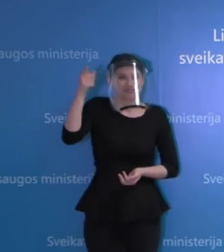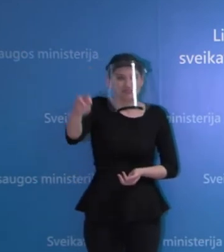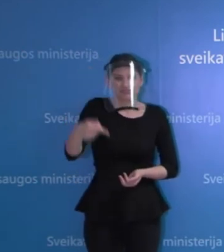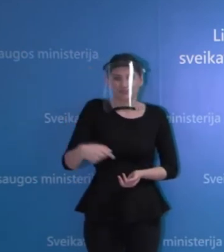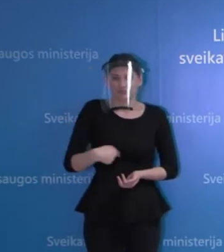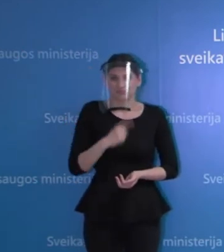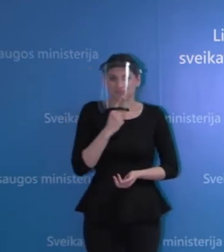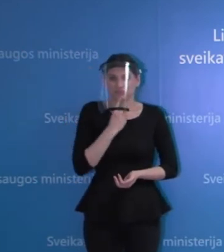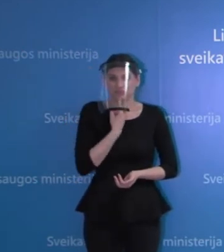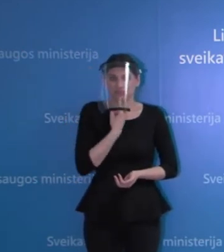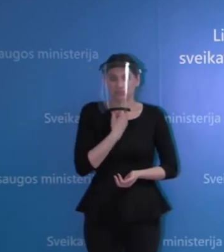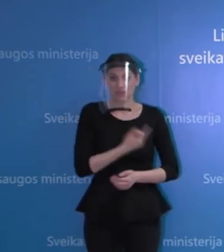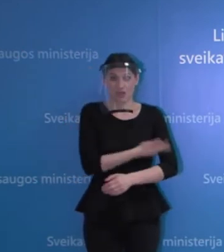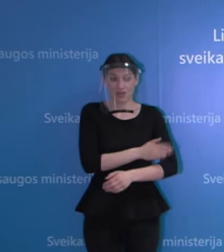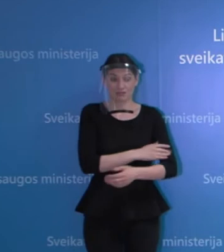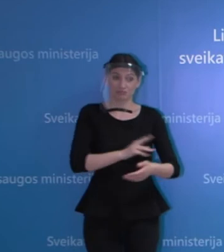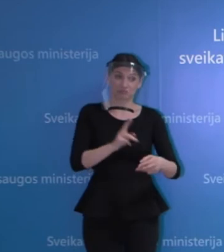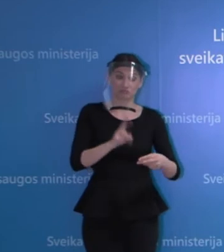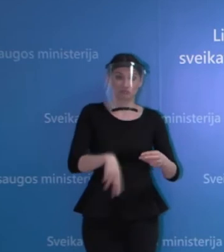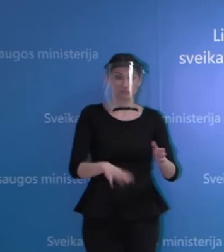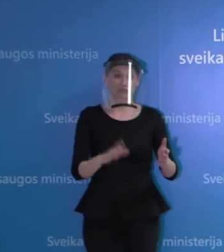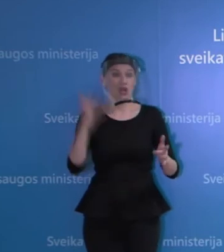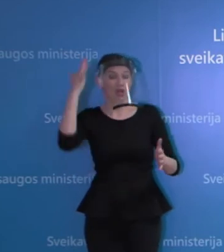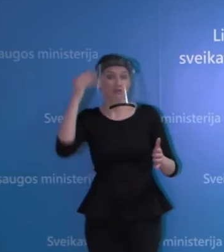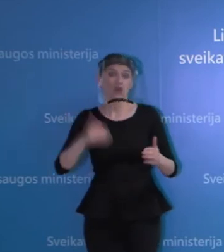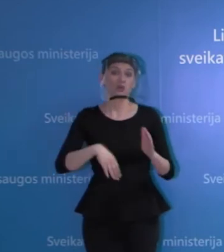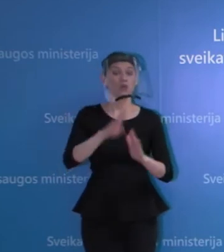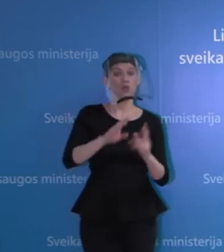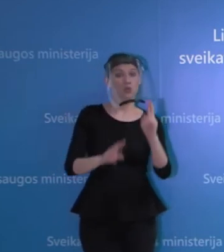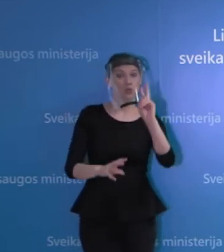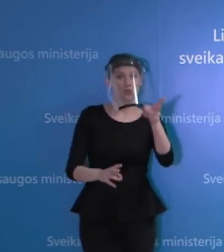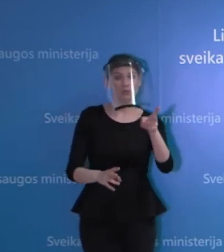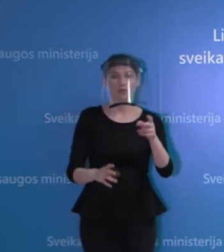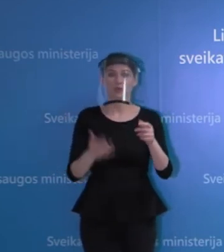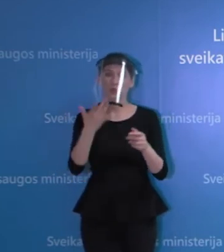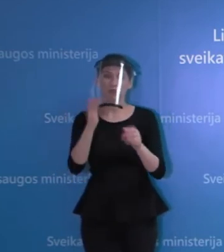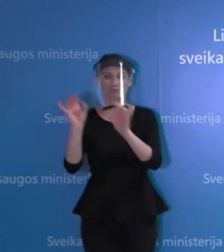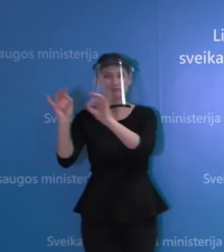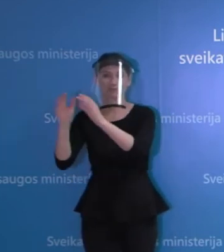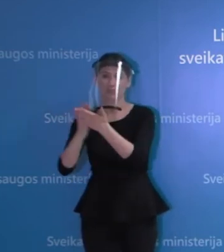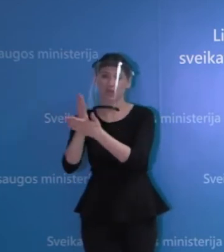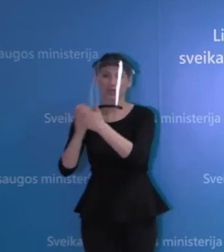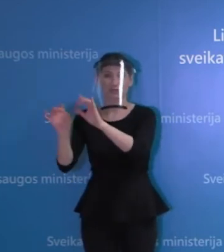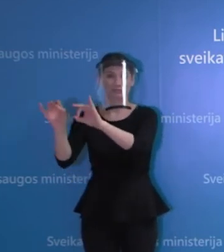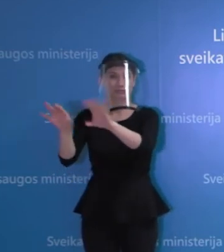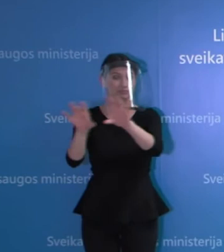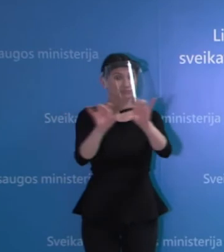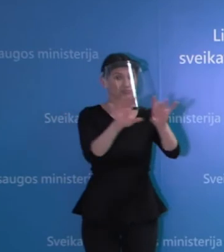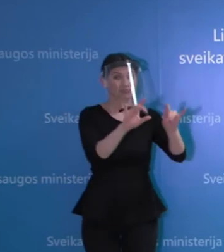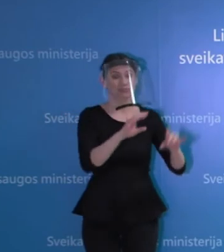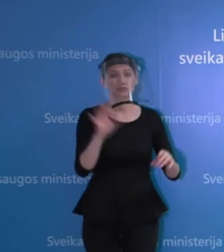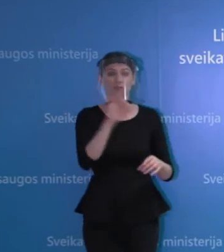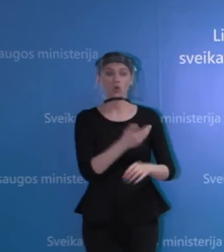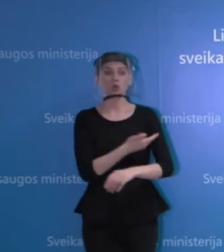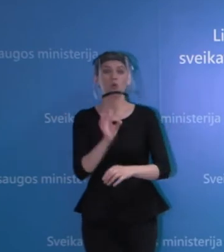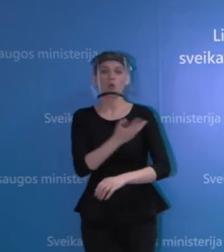labiau apie du metus ir situacijos šalise tikrai labai skiriasi. Man sudėtinga yra vertinti